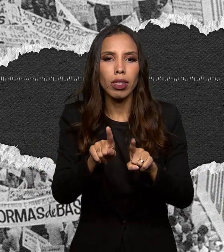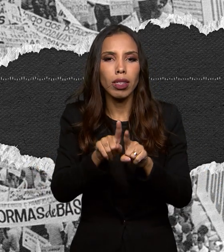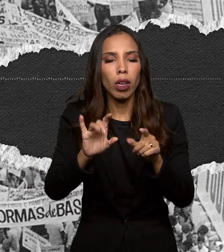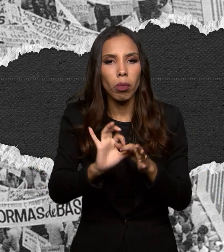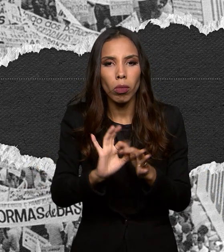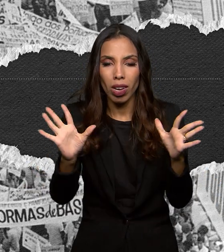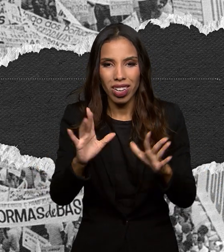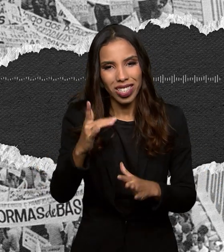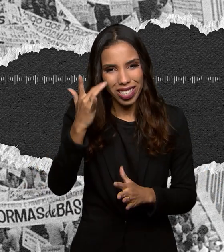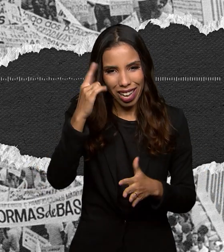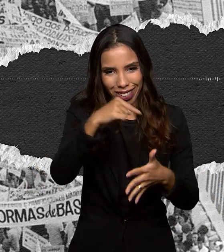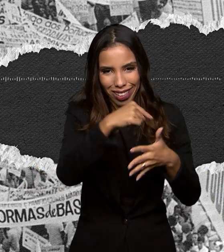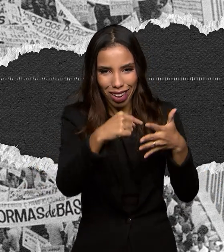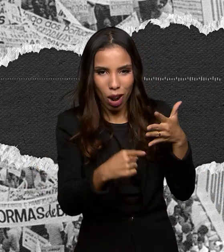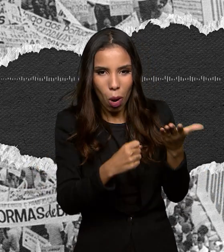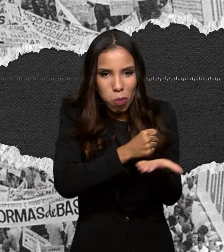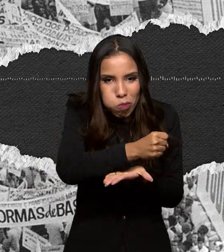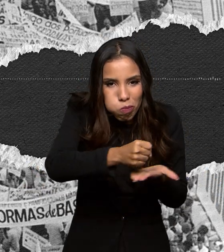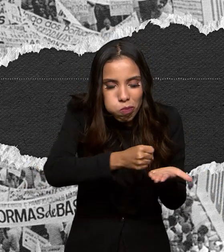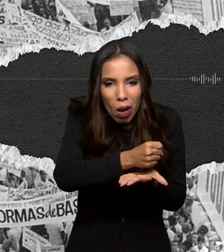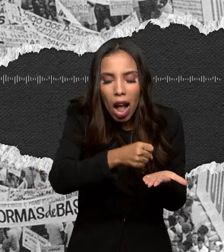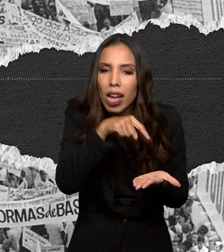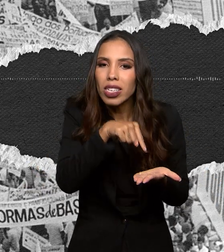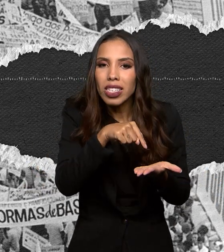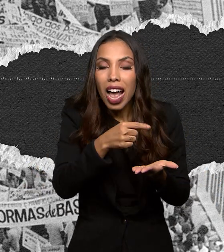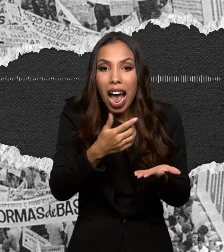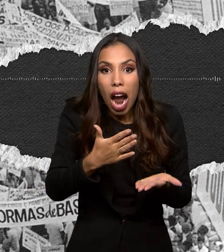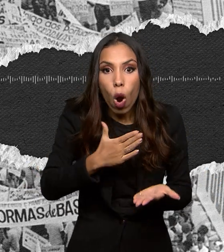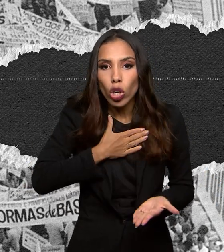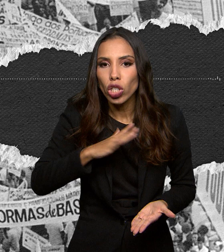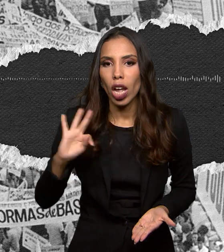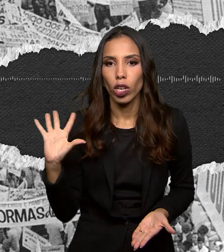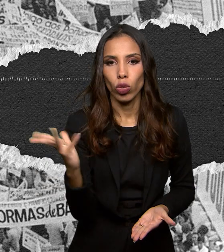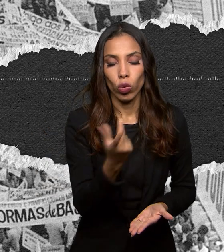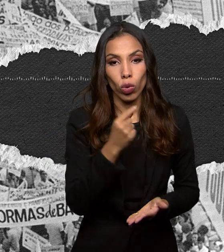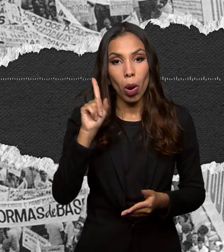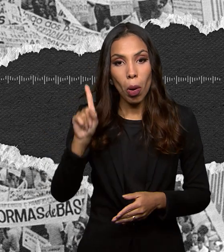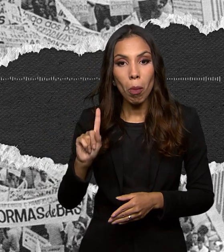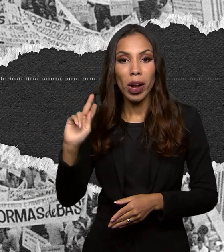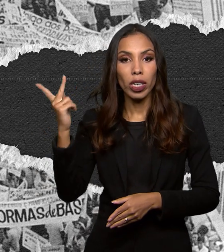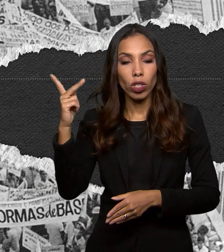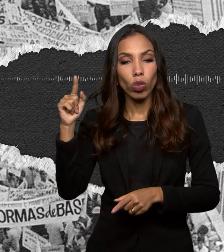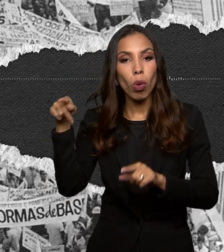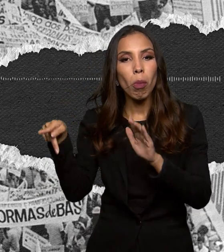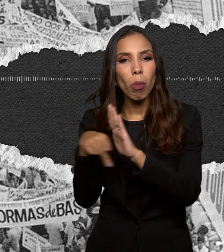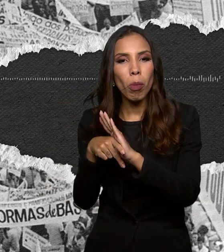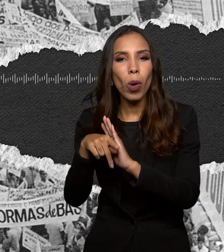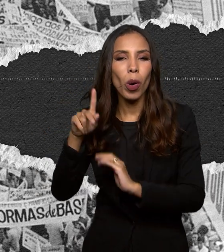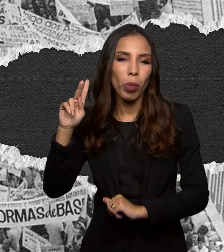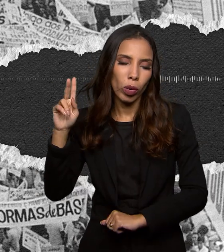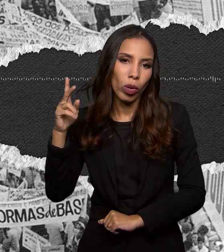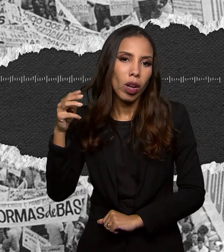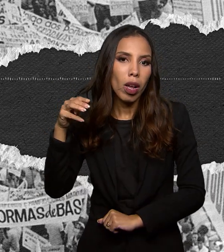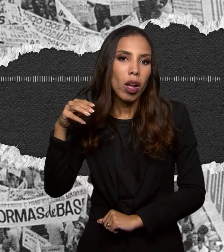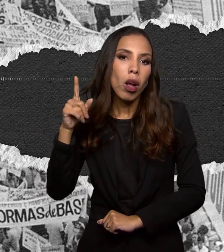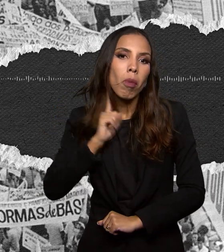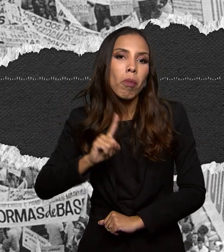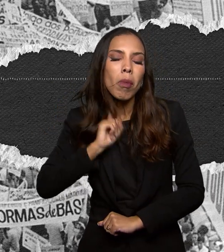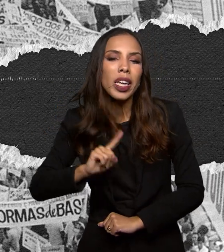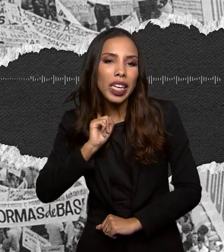mundo. Mas, para o historiador Rodrigo Pato, da Universidade Federal de Minas Gerais, era preciso algo a mais para unificar